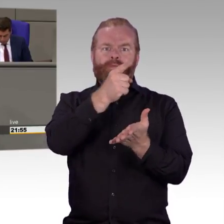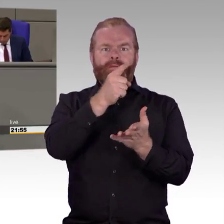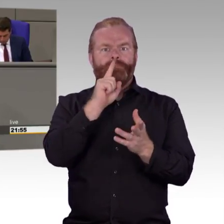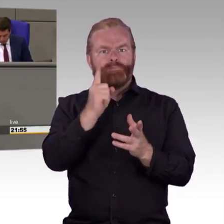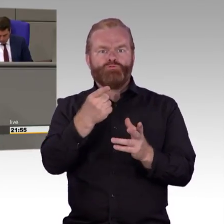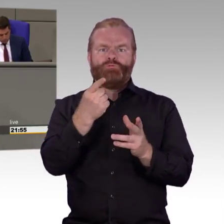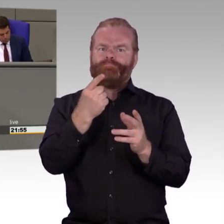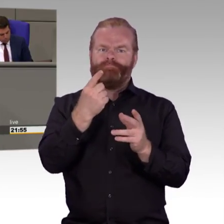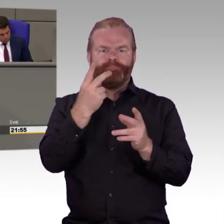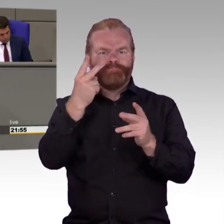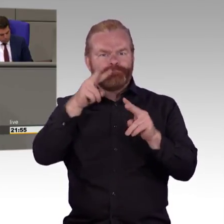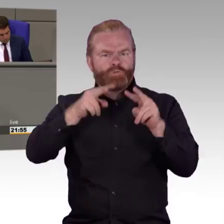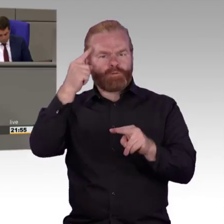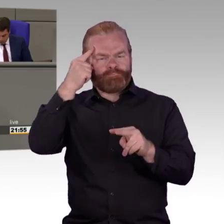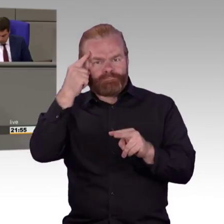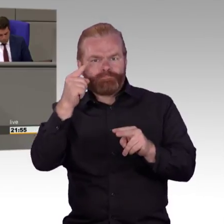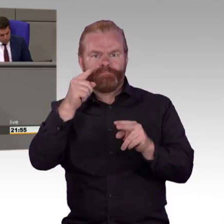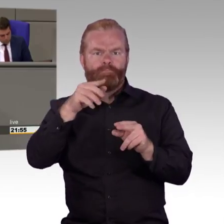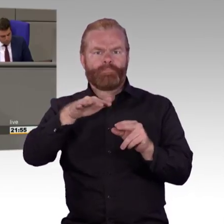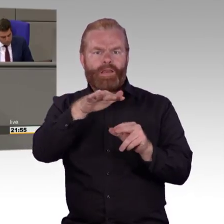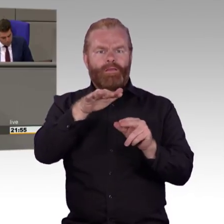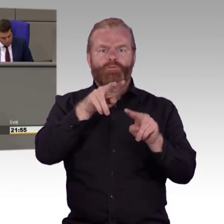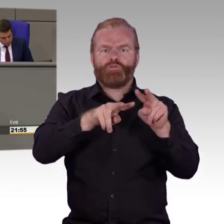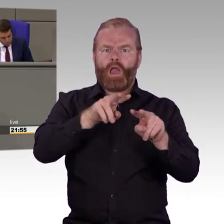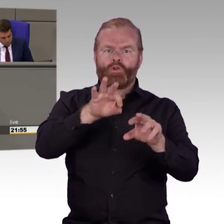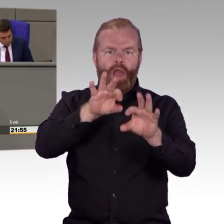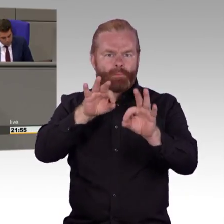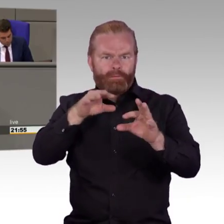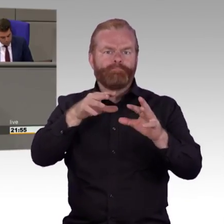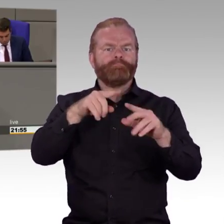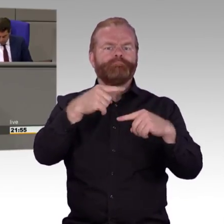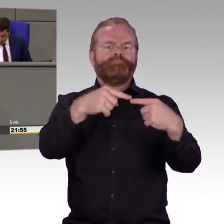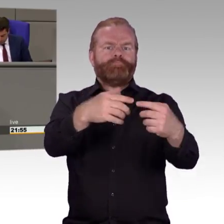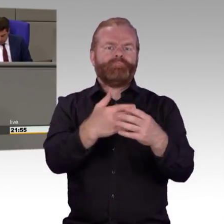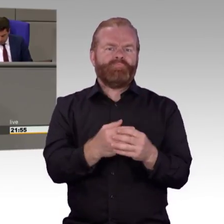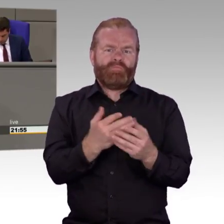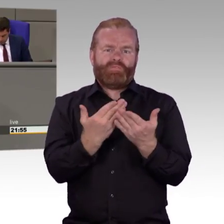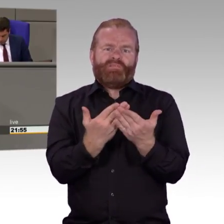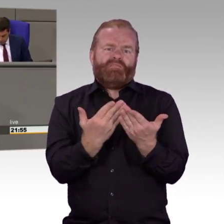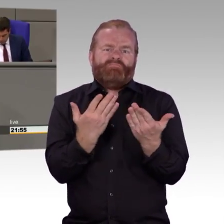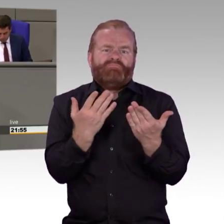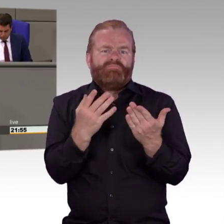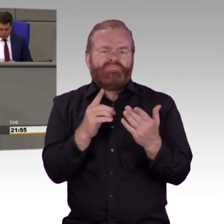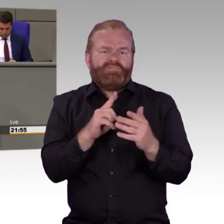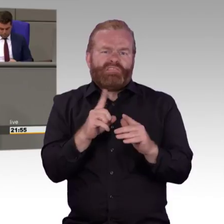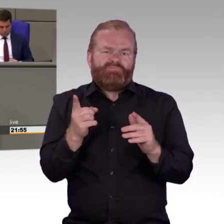darauf hinweisen, beispielsweise bei Elster, bei der Personalausweis-App, bei der elektronischen Gesundheitskarte wäre der Wegfall der grafischen